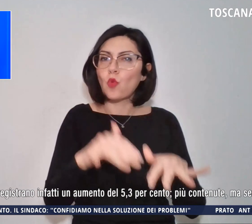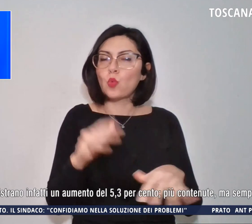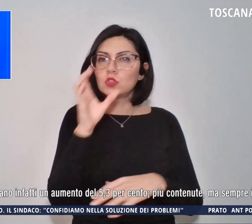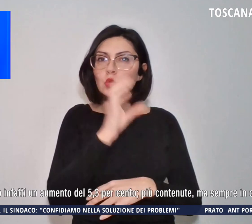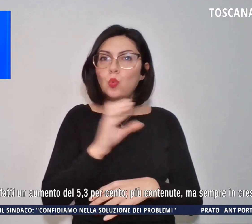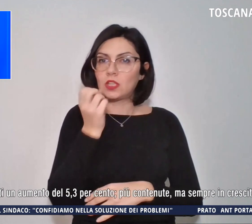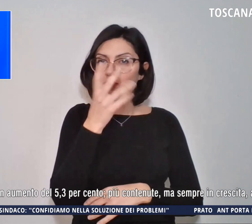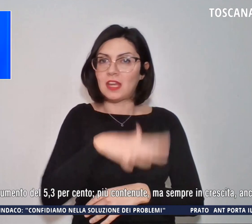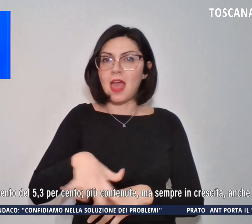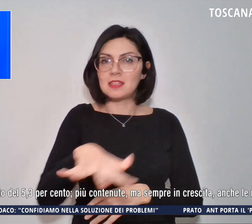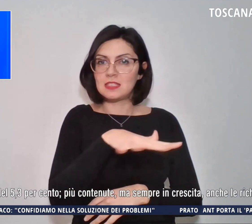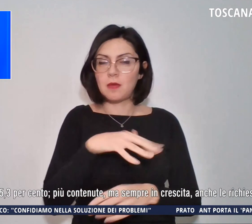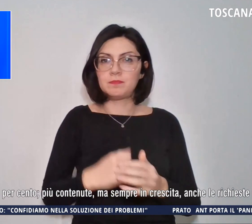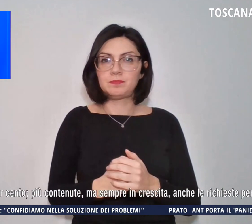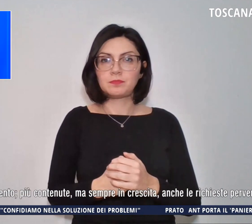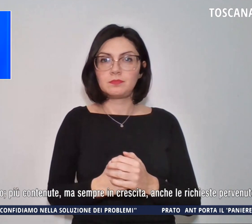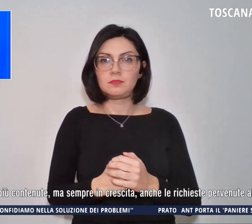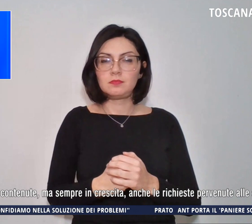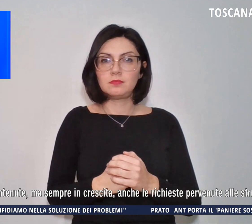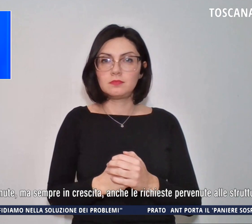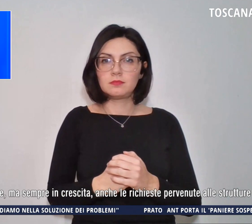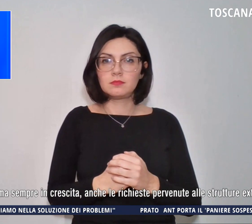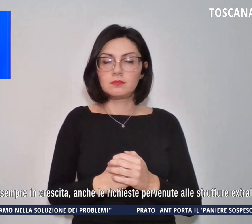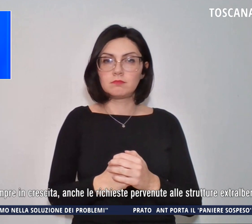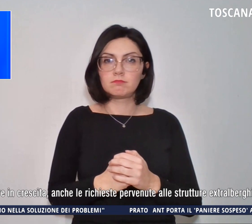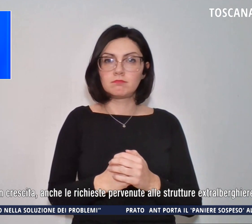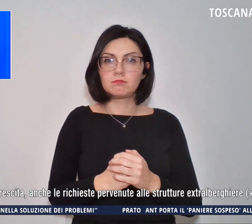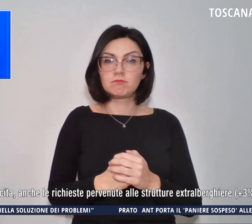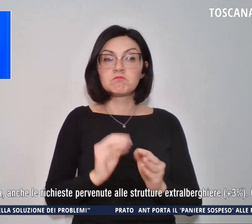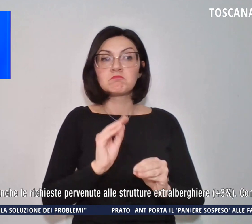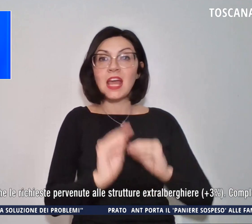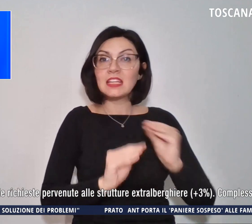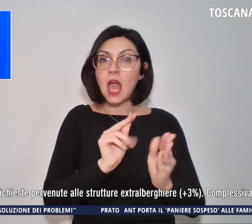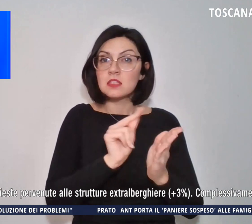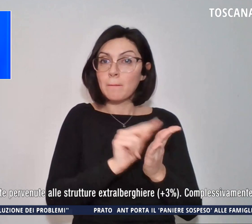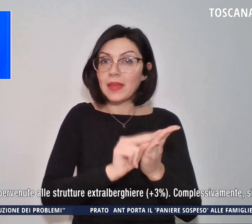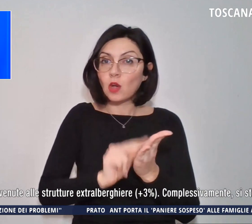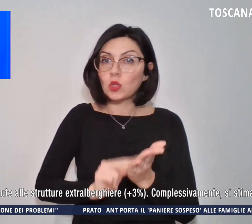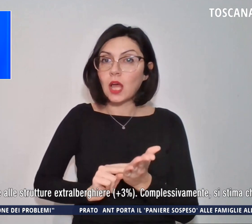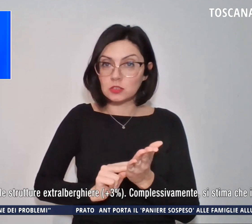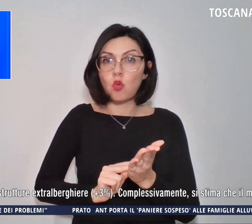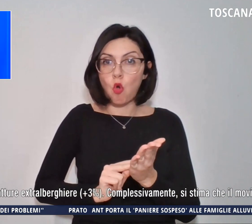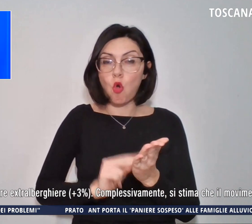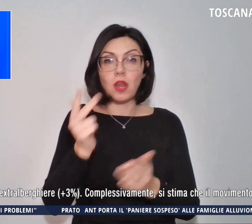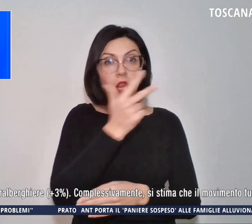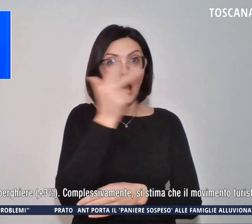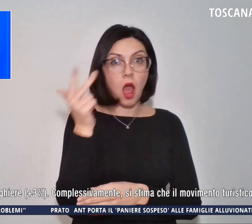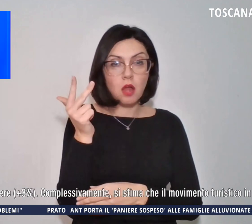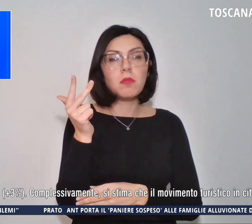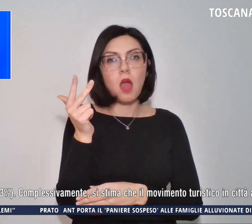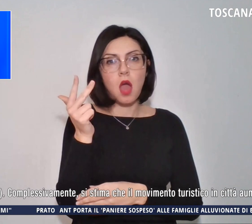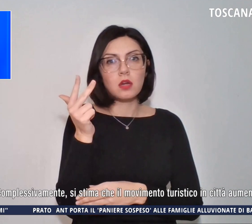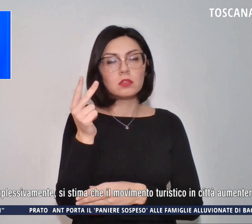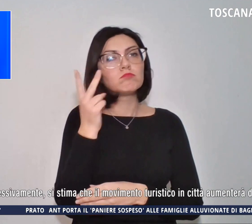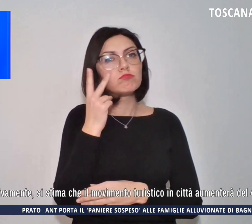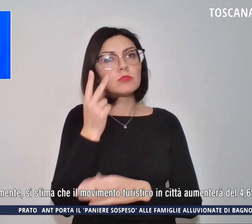Firenze. Le richieste di prenotazione nelle strutture alberghiere vedono un aumento